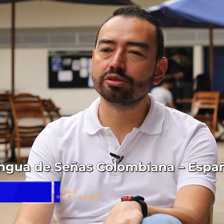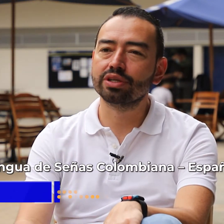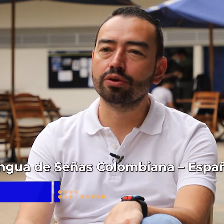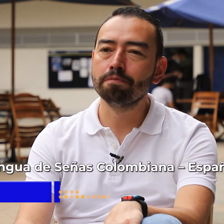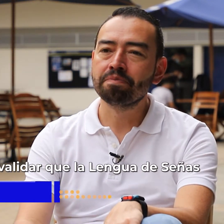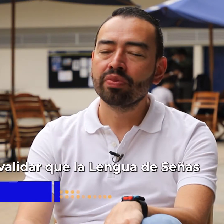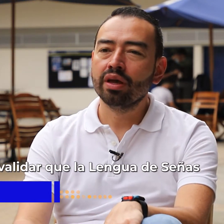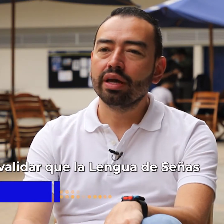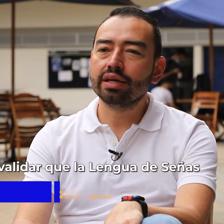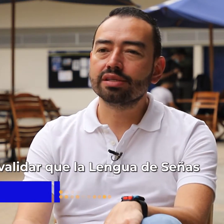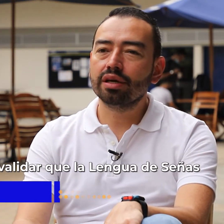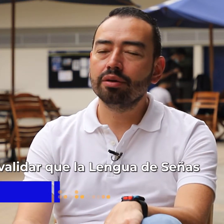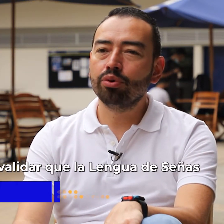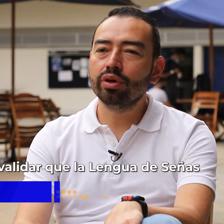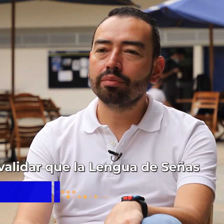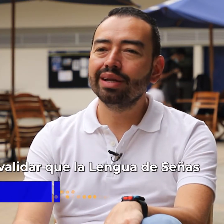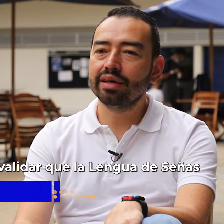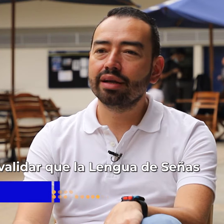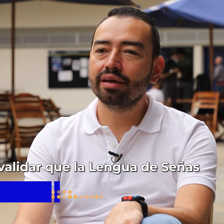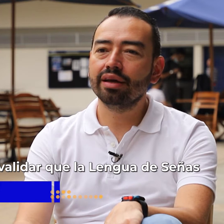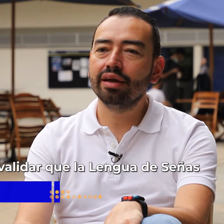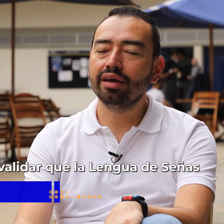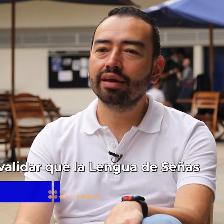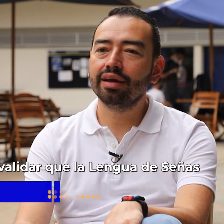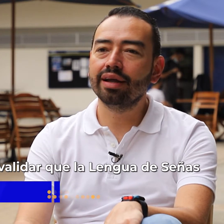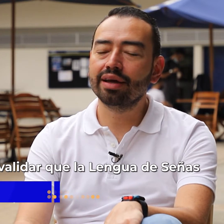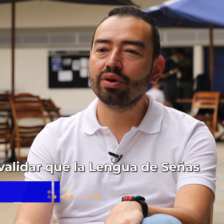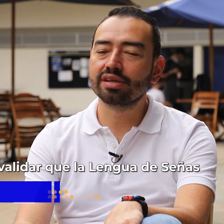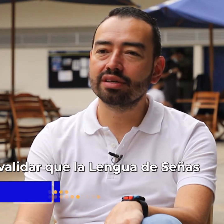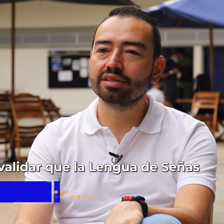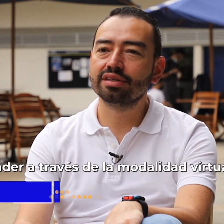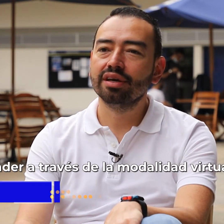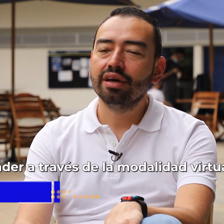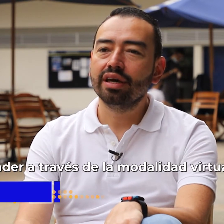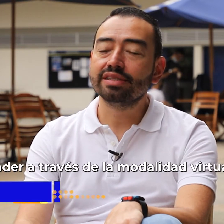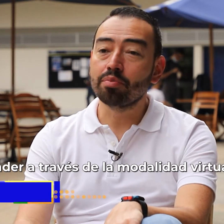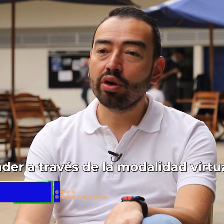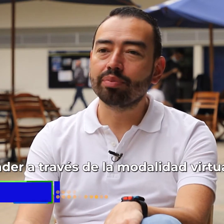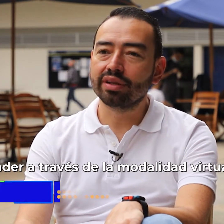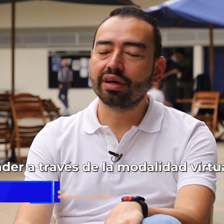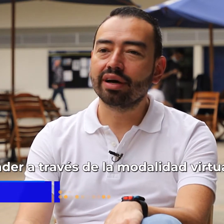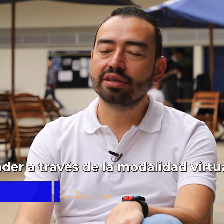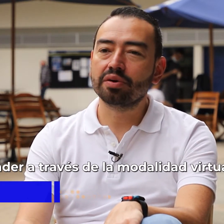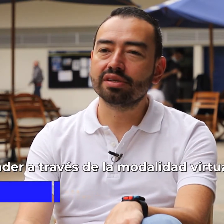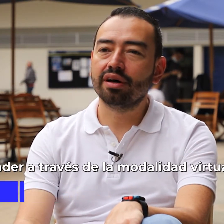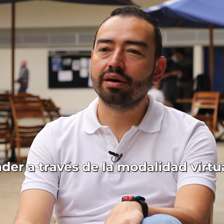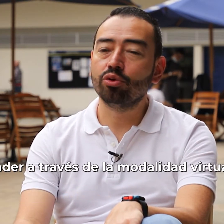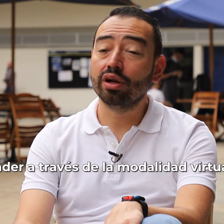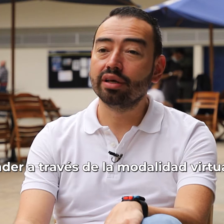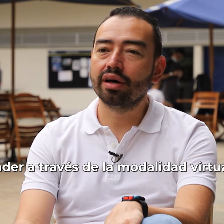español es poder validar que la lengua de señas se puede aprender a través de la modalidad